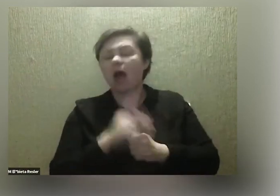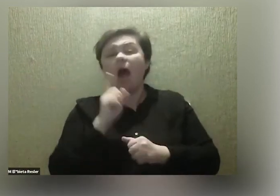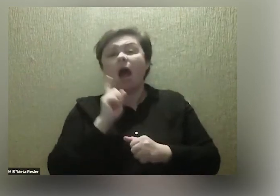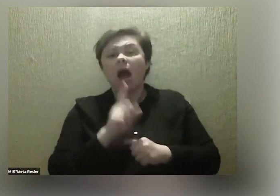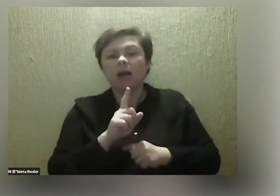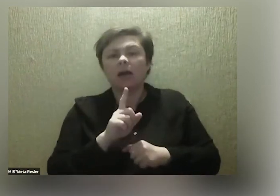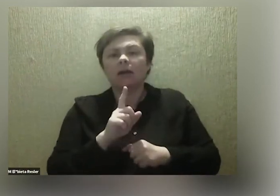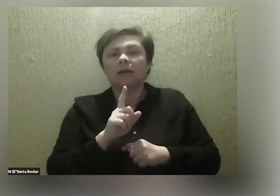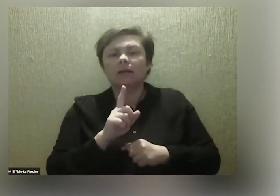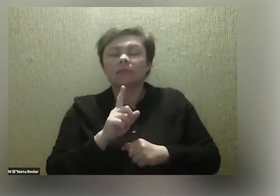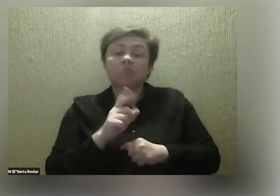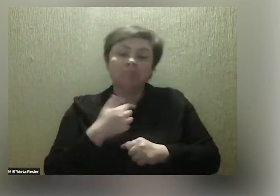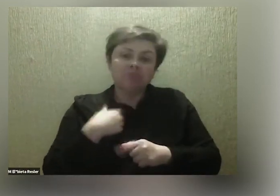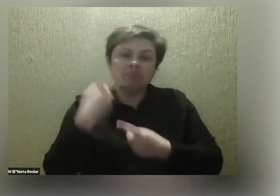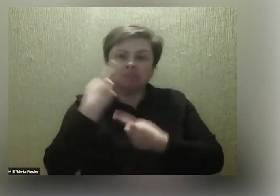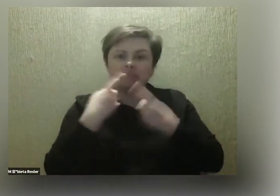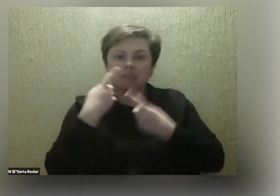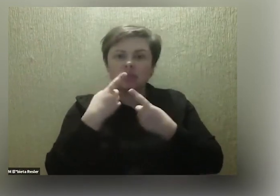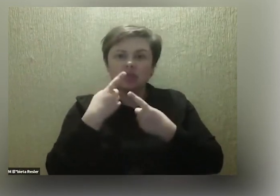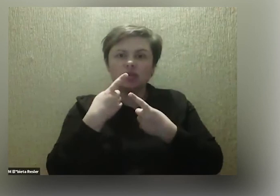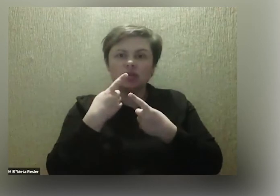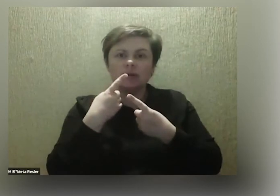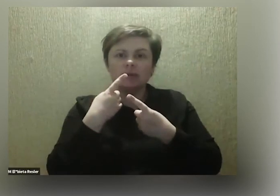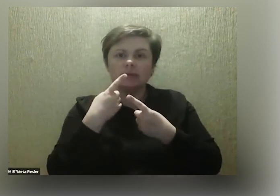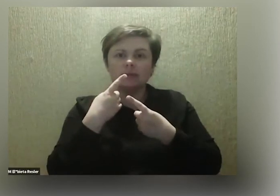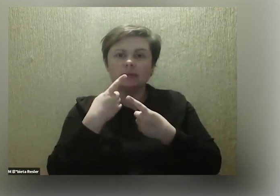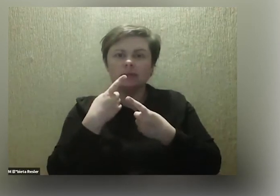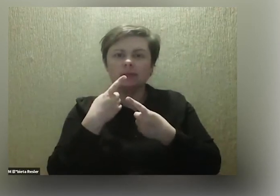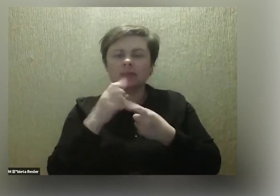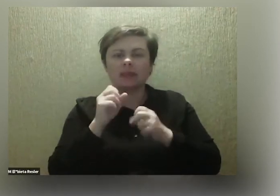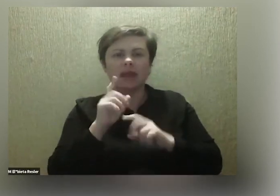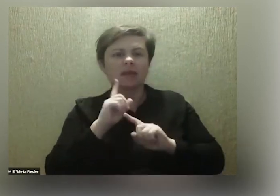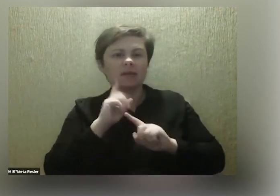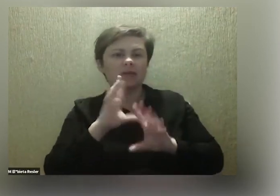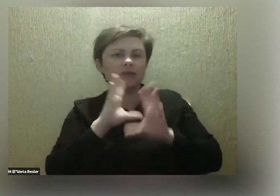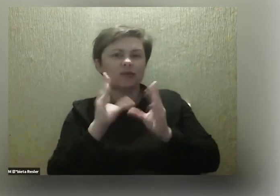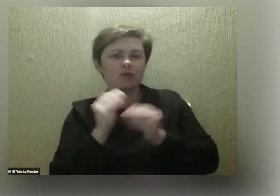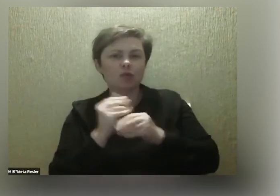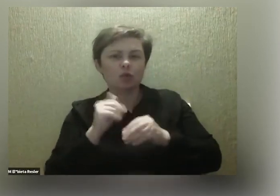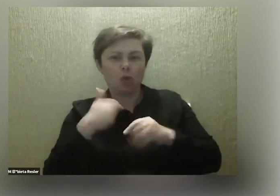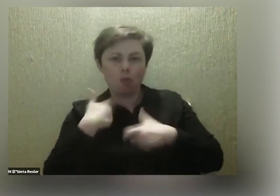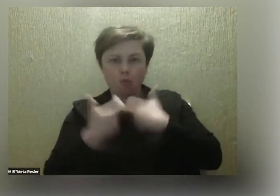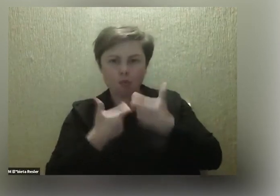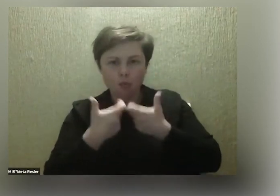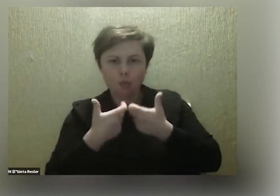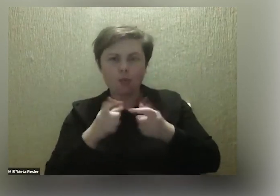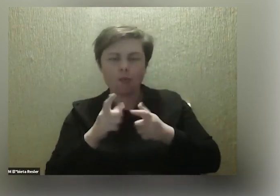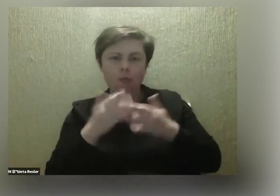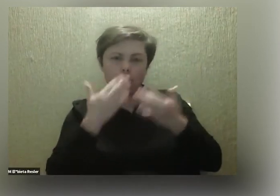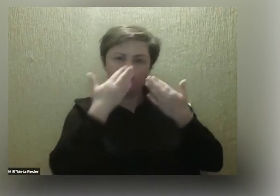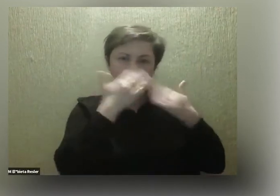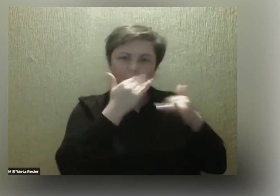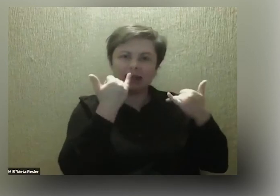Ale myślę, że tak naprawdę wszystko, co my możemy zrobić, to po prostu pokazać tą inną